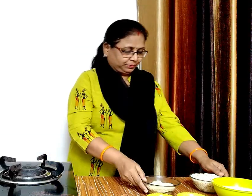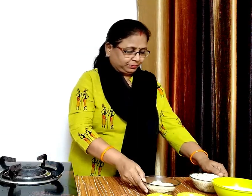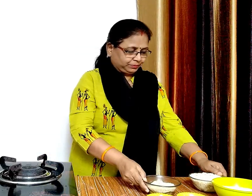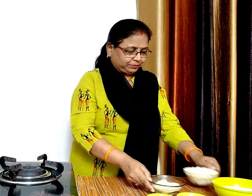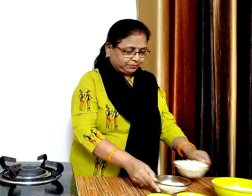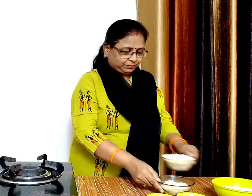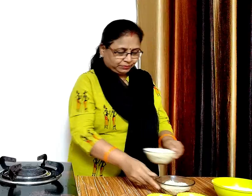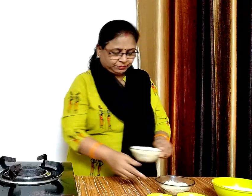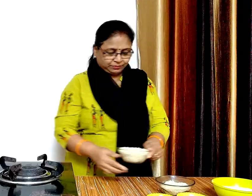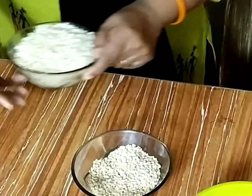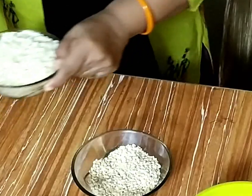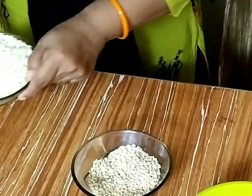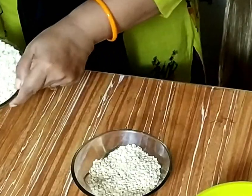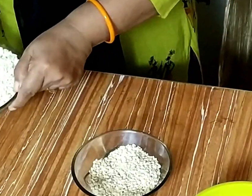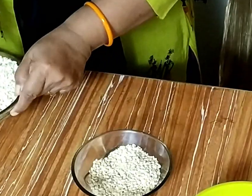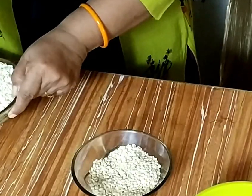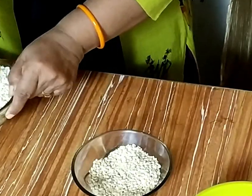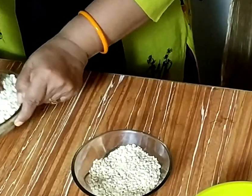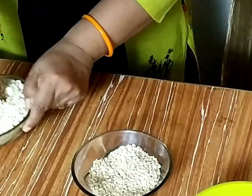देखे ये कुछ इस तरह किसा फूल जाएंगे